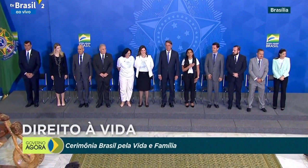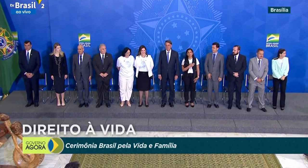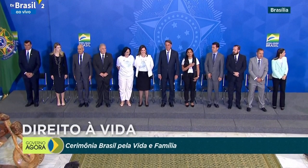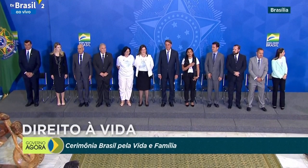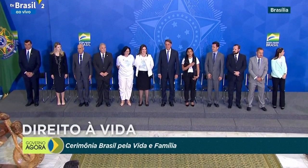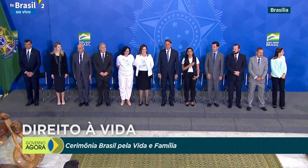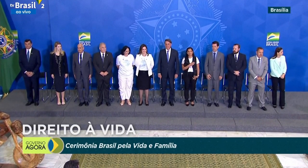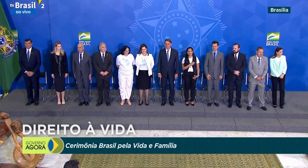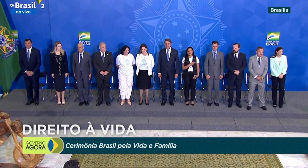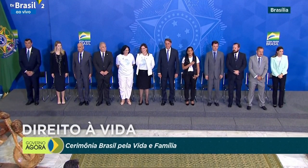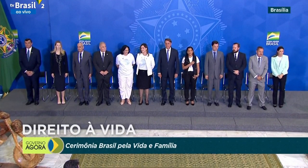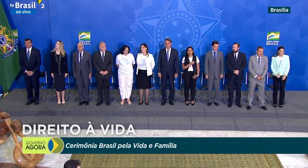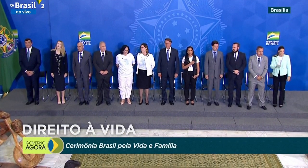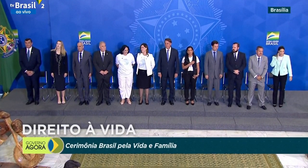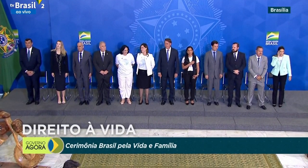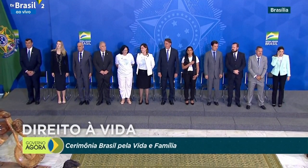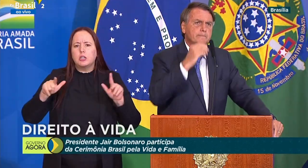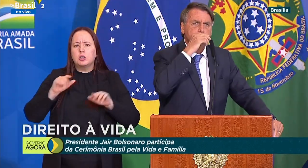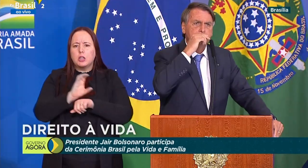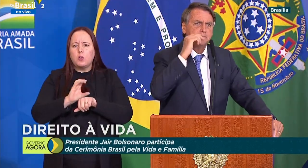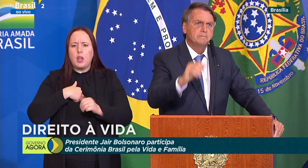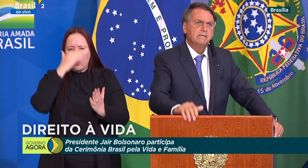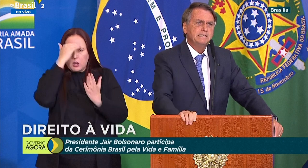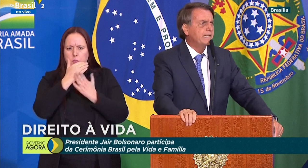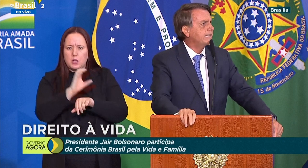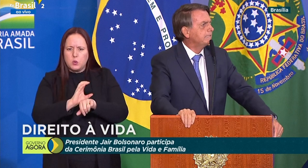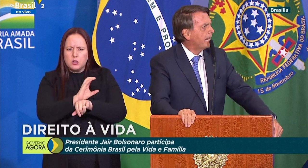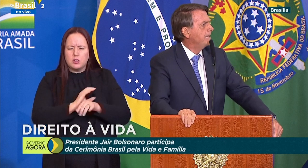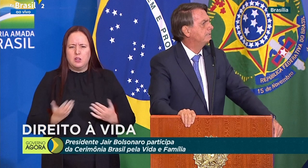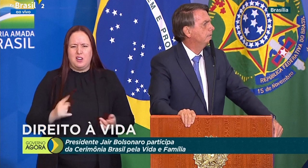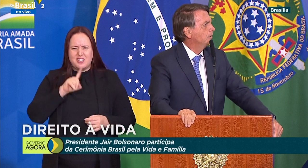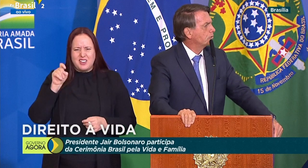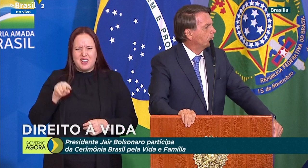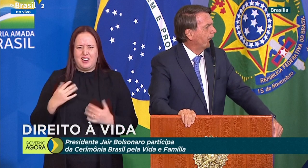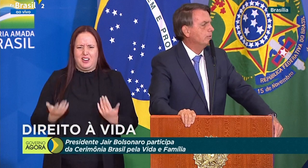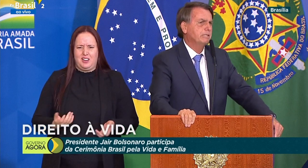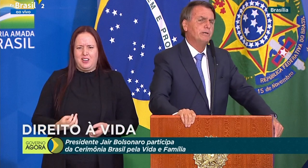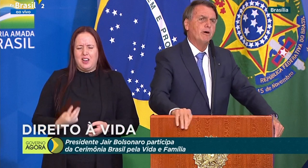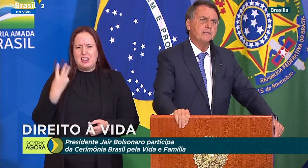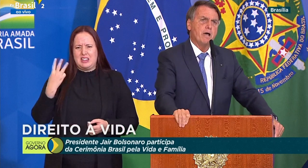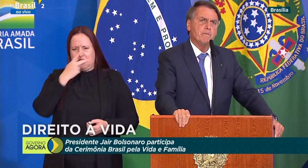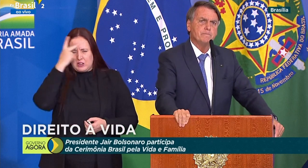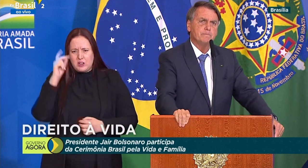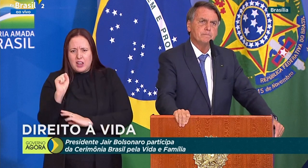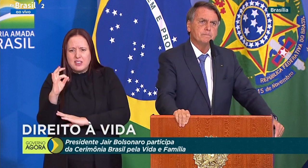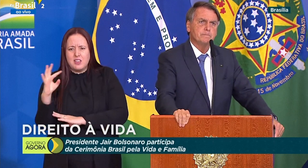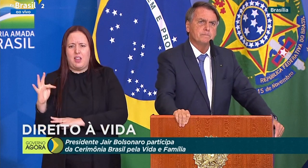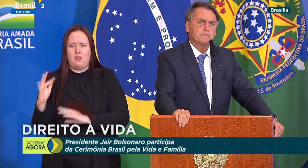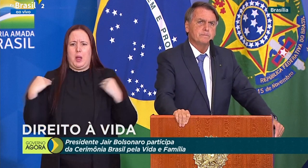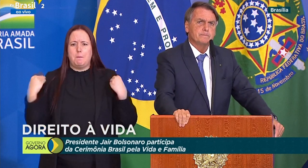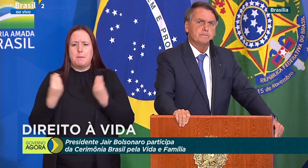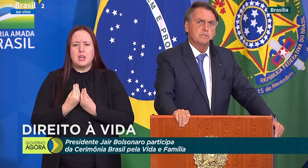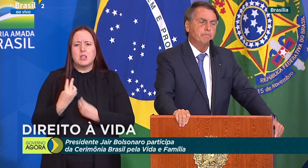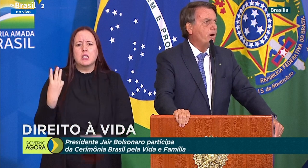e vai tentar emular o ex-presidente americano Donald Trump, acusado de incitar os protestos violentos que culminaram na invasão do